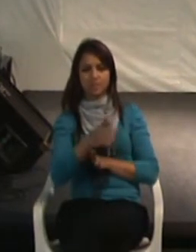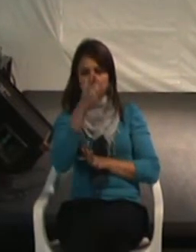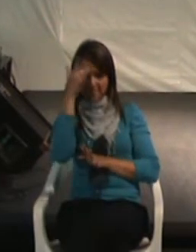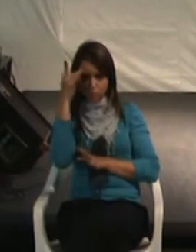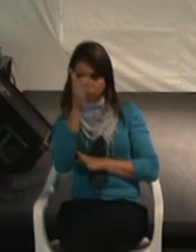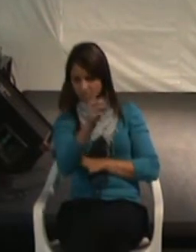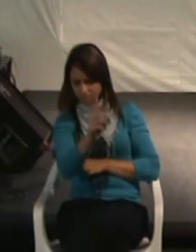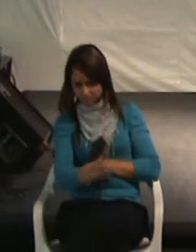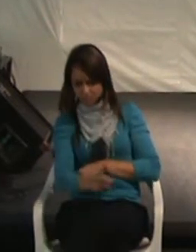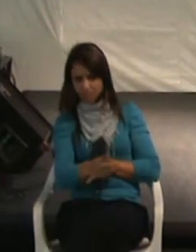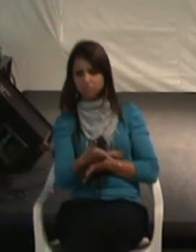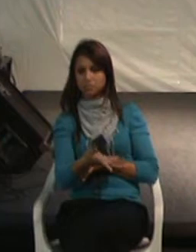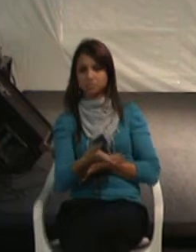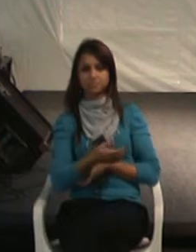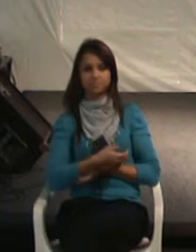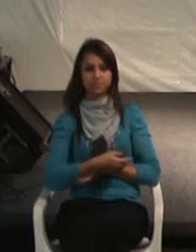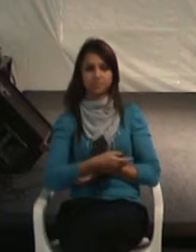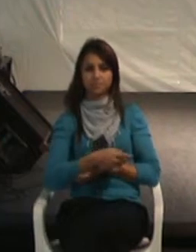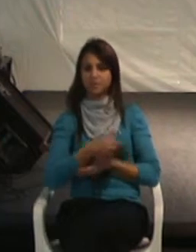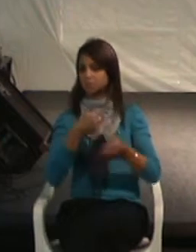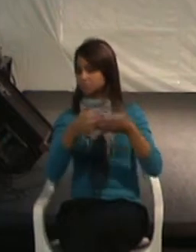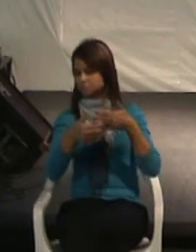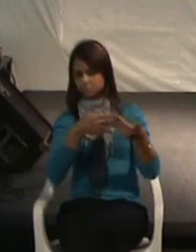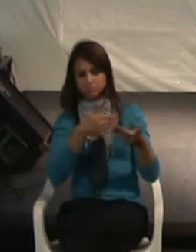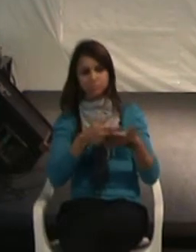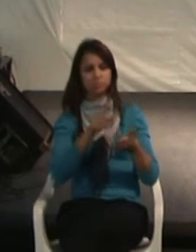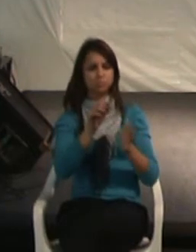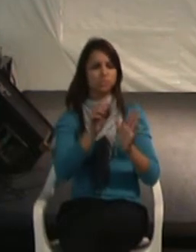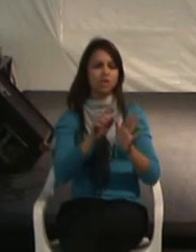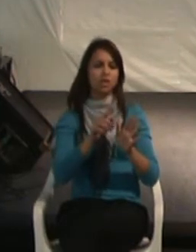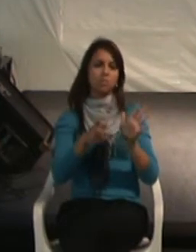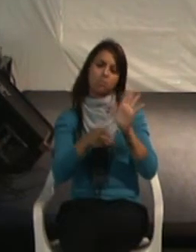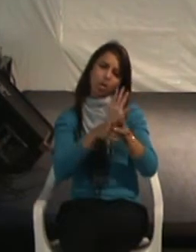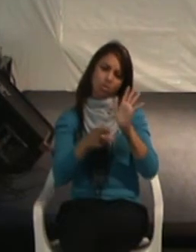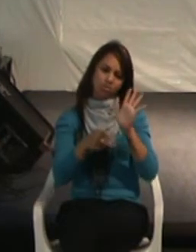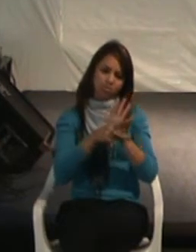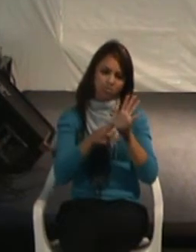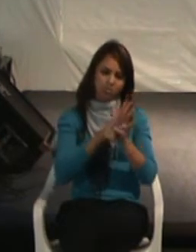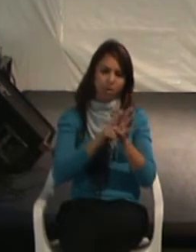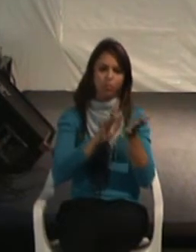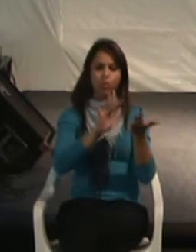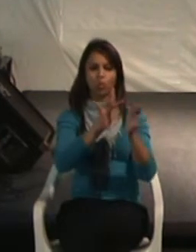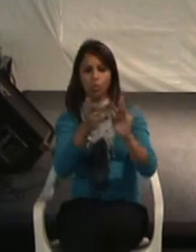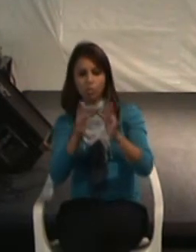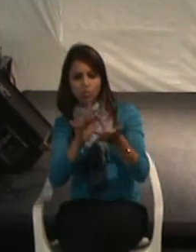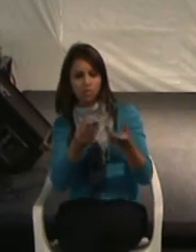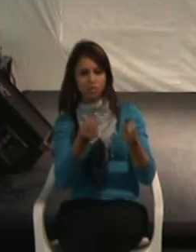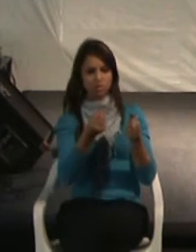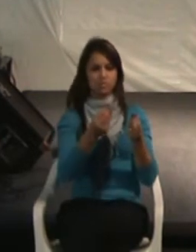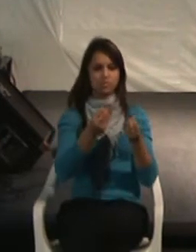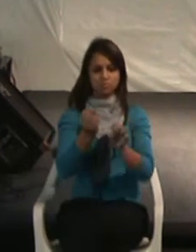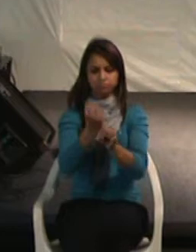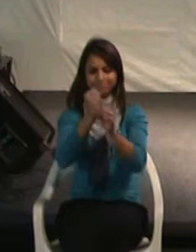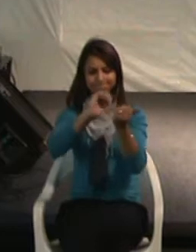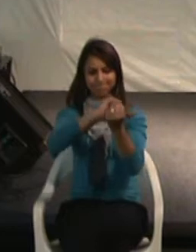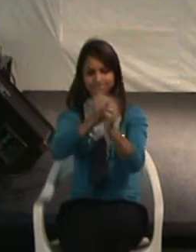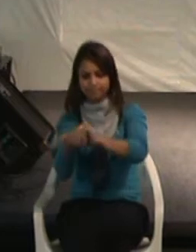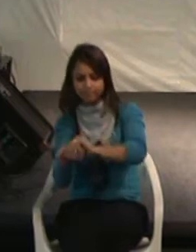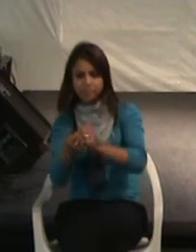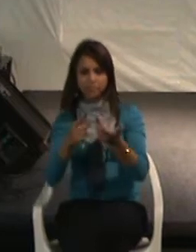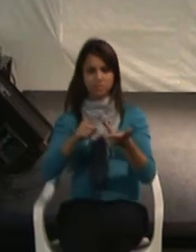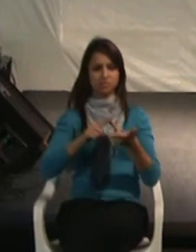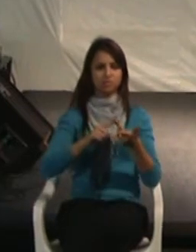pessoa com deficiência, seja nas questões de relacionamento, de adequação de imobiliário,